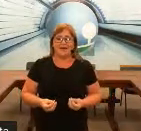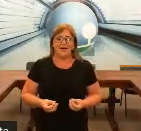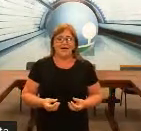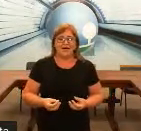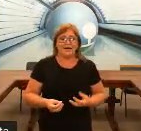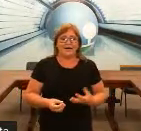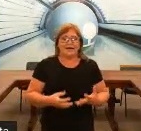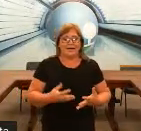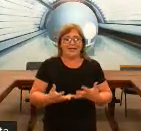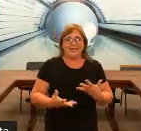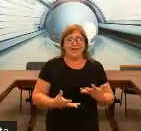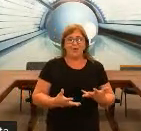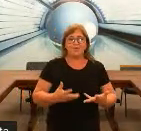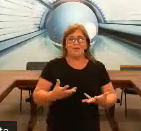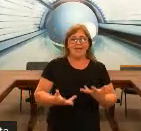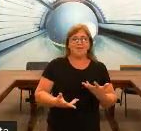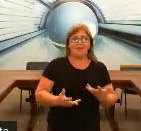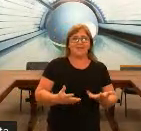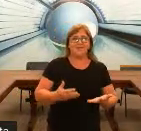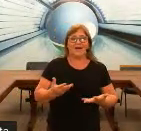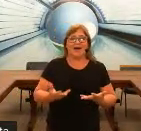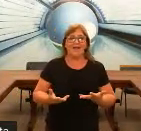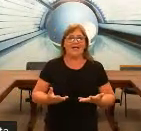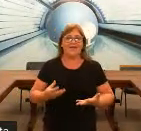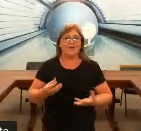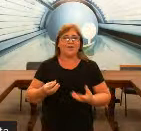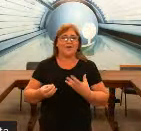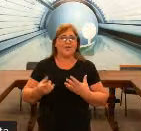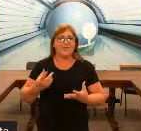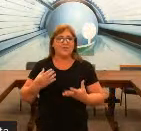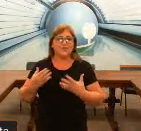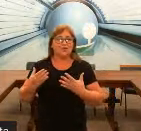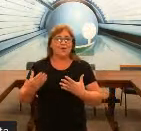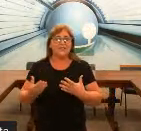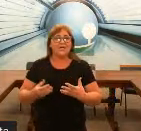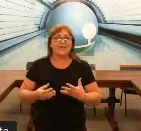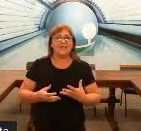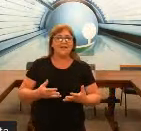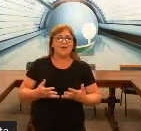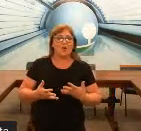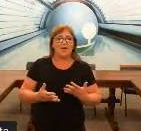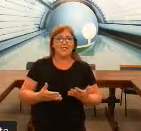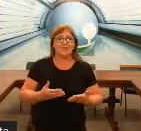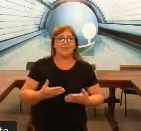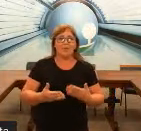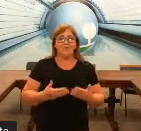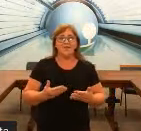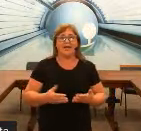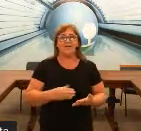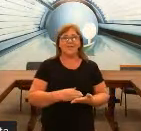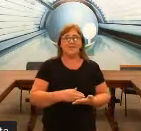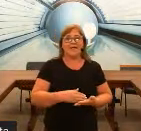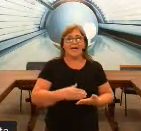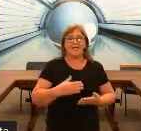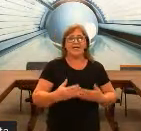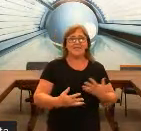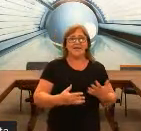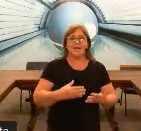ela tem os pais para poder falar, e ela vai ouvindo os sons, e começa a bobiciar. Então, assim, a criança, ela